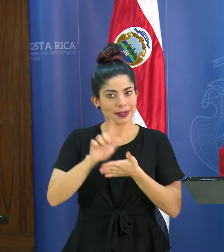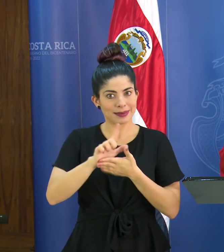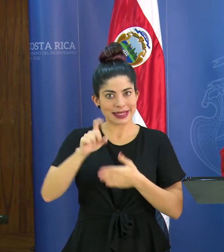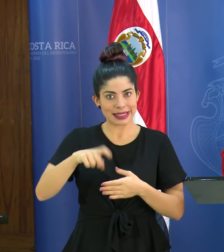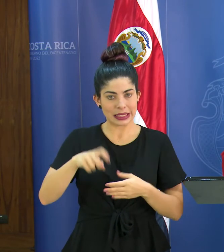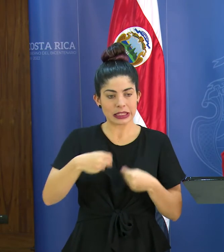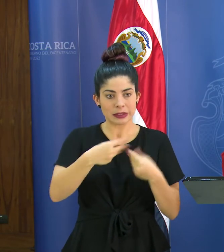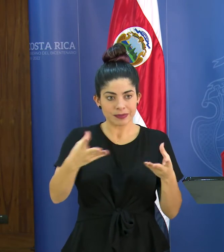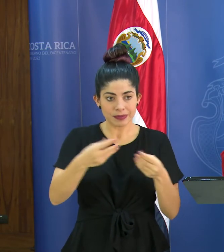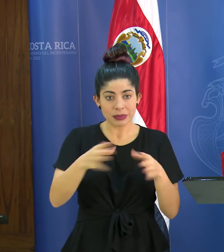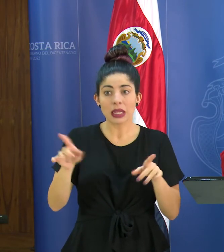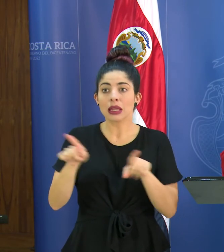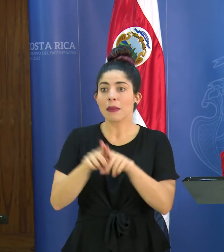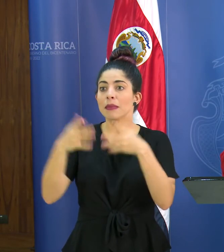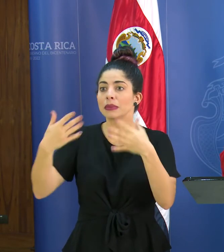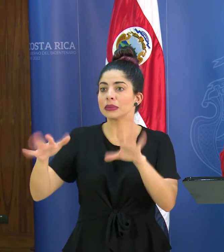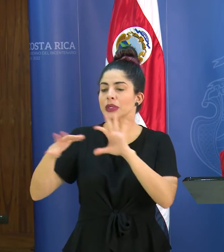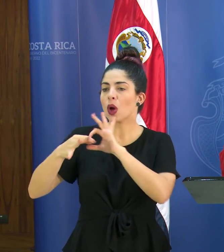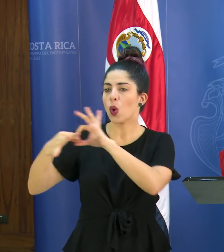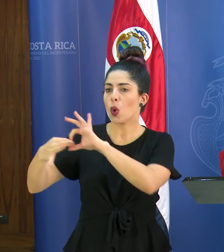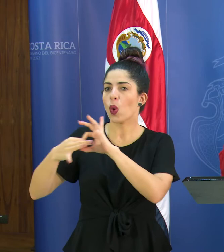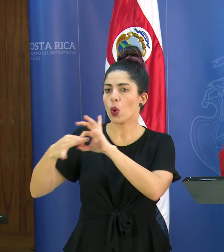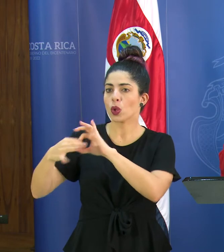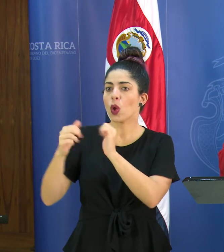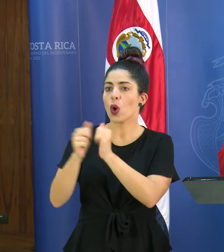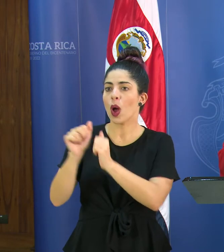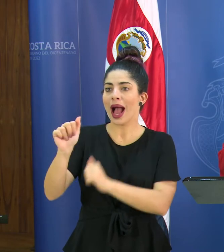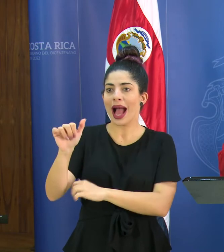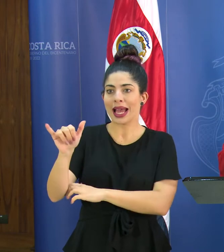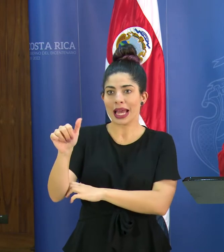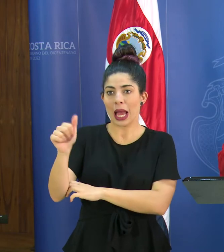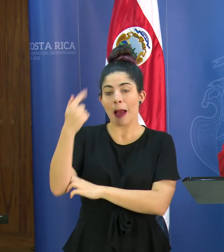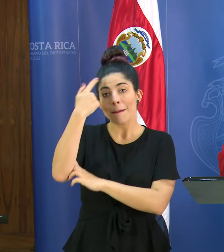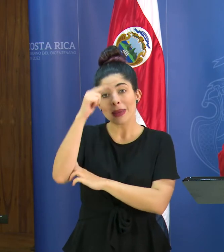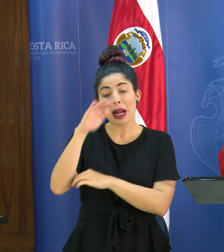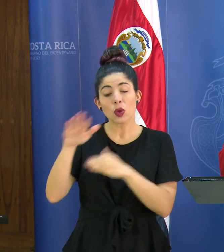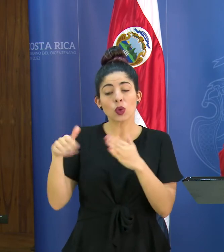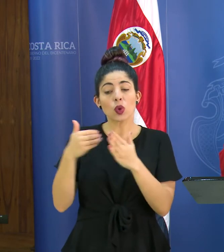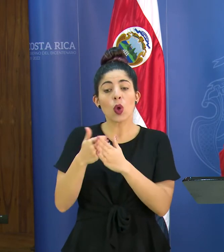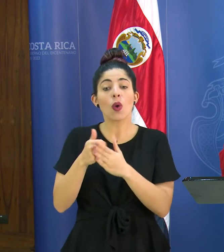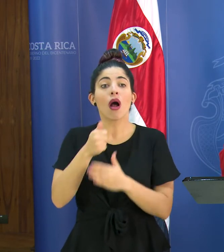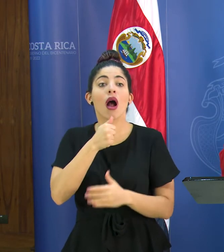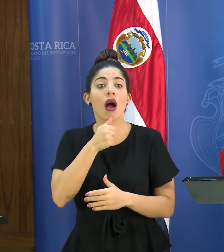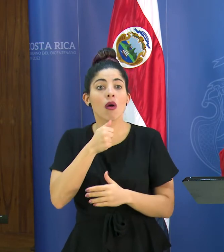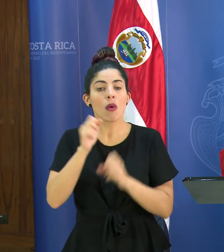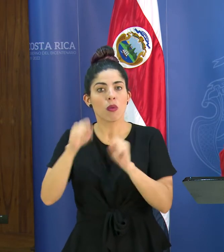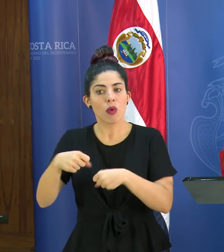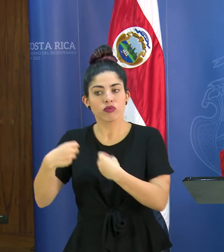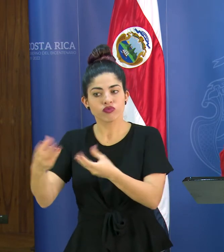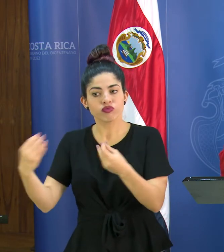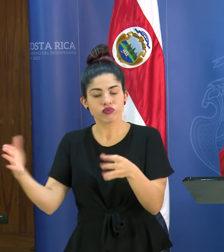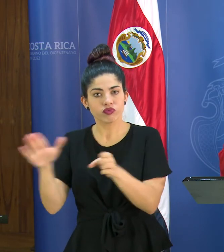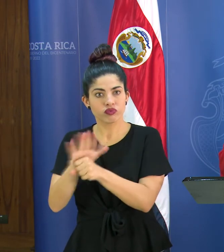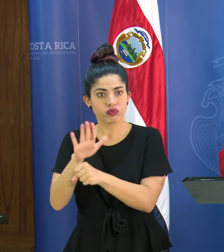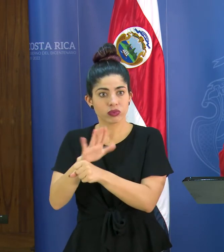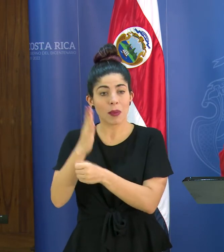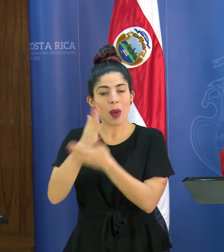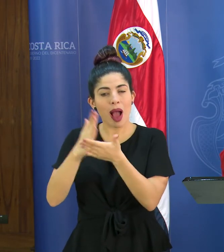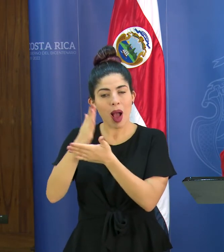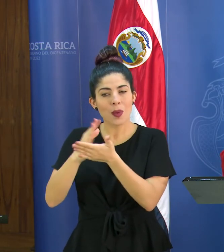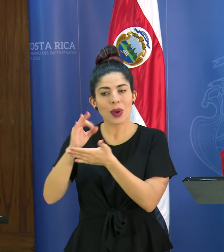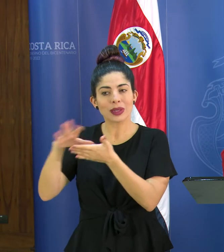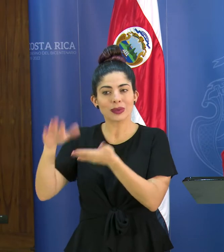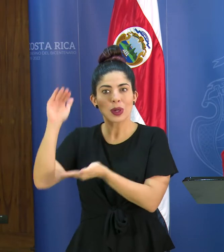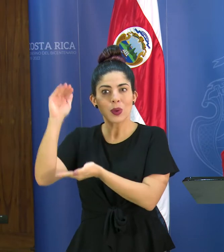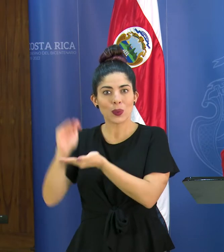también hemos coordinado con el AIA para todo el suministro de agua en los centros educativos donde ha bajado este